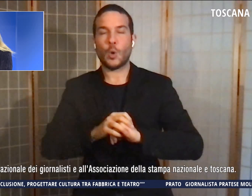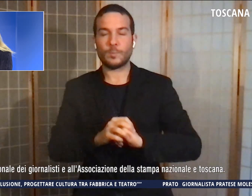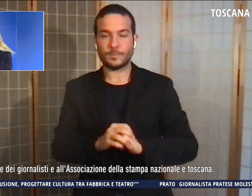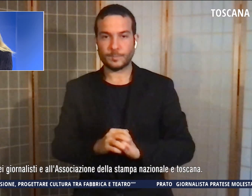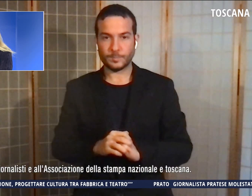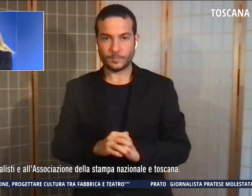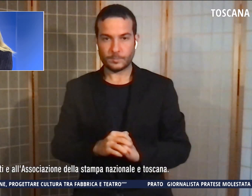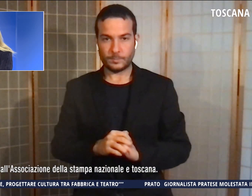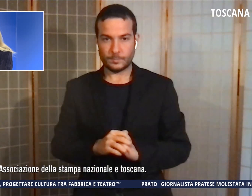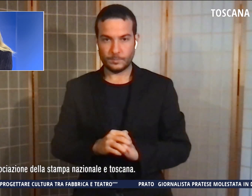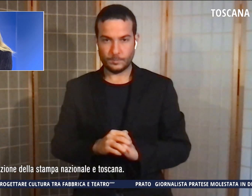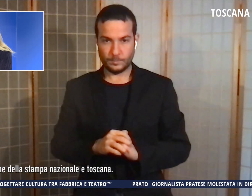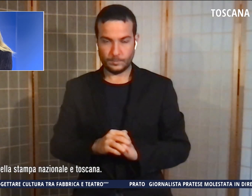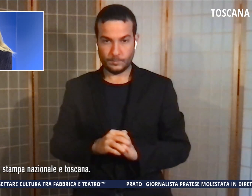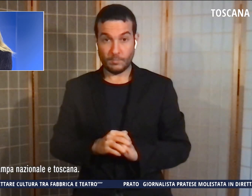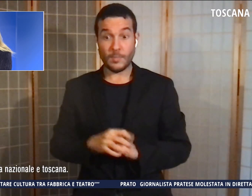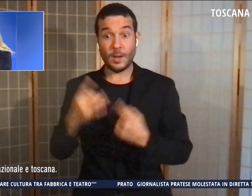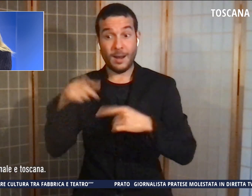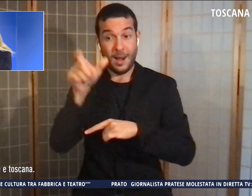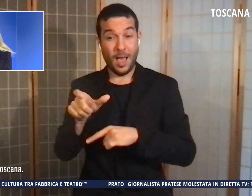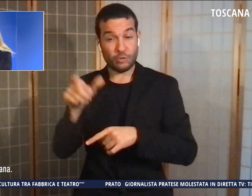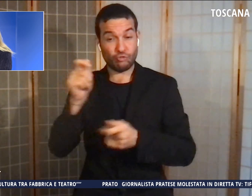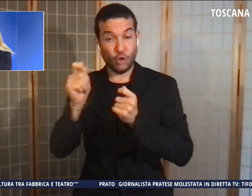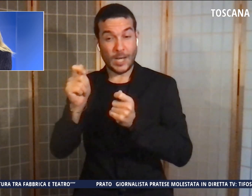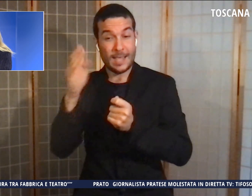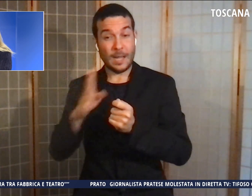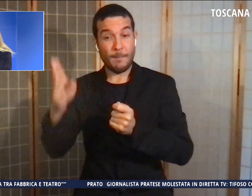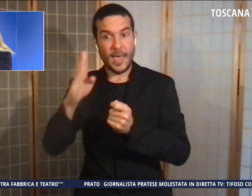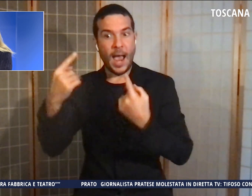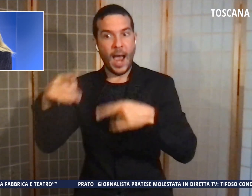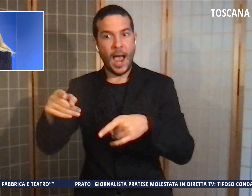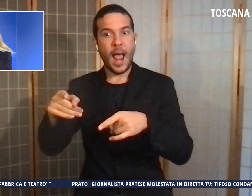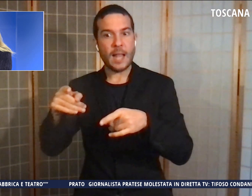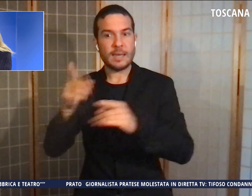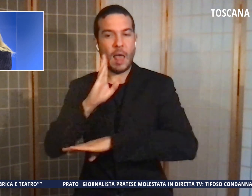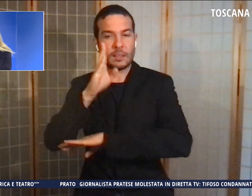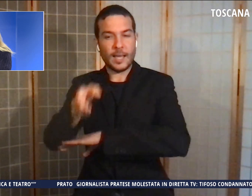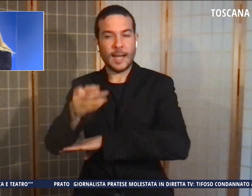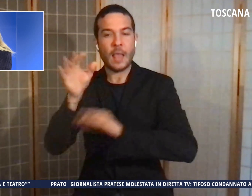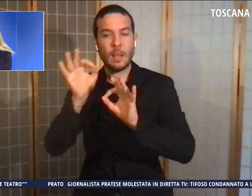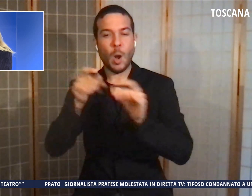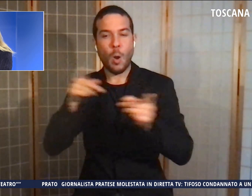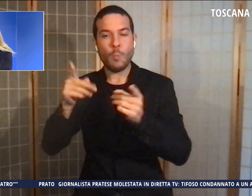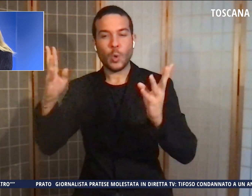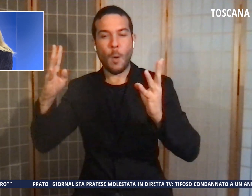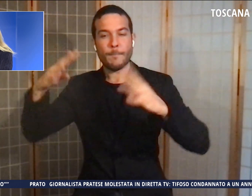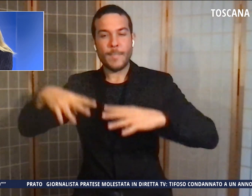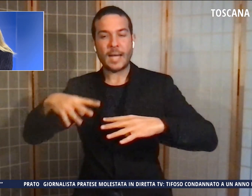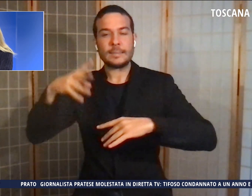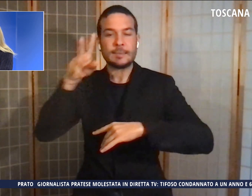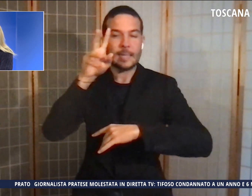La Beccaglia era impegnata in una diretta al termine del match Empoli-Fiorentina all'uscita dallo stadio